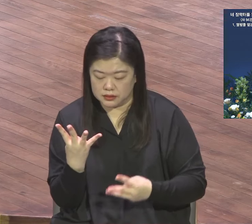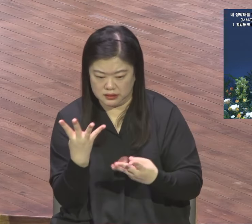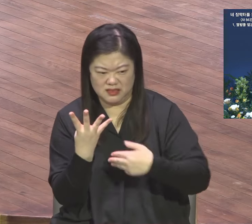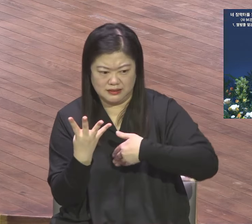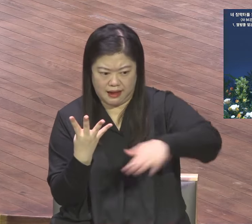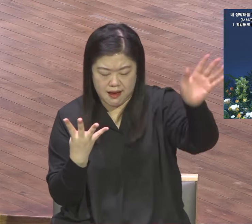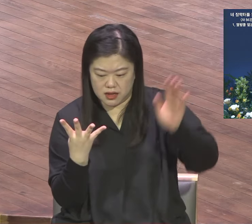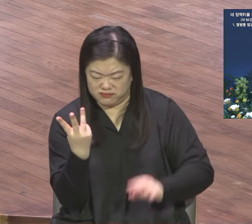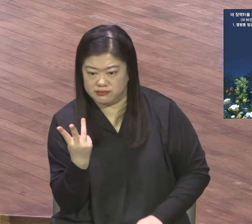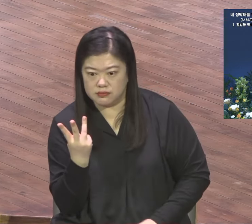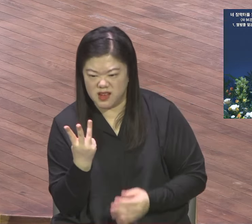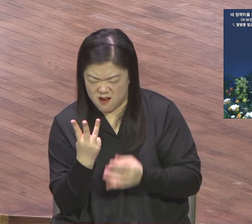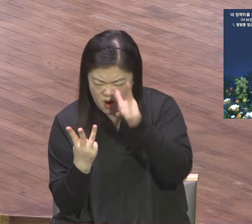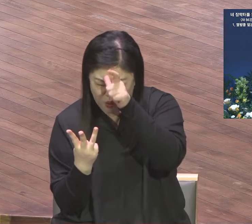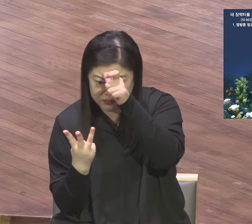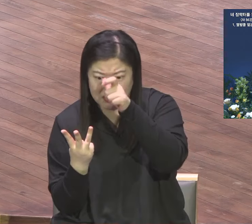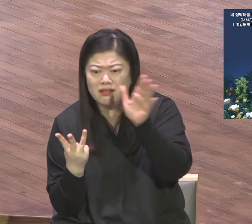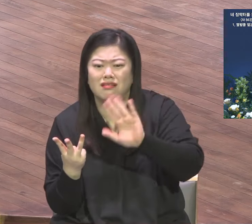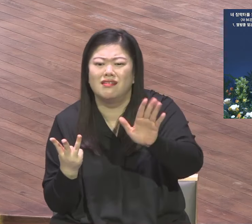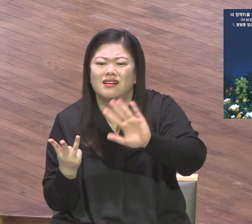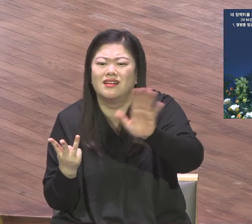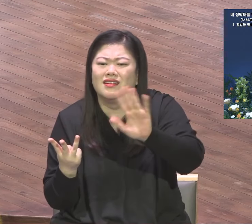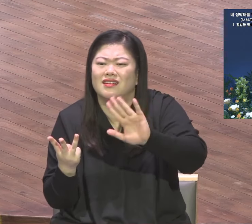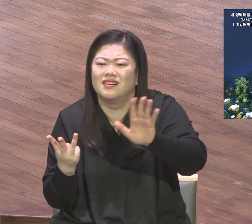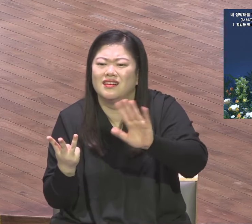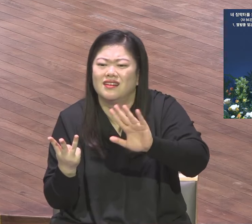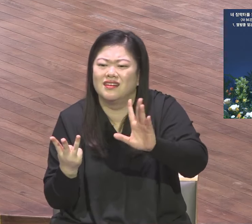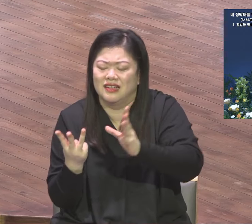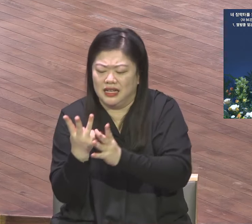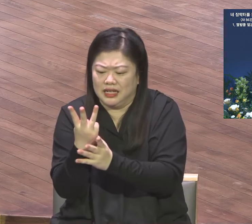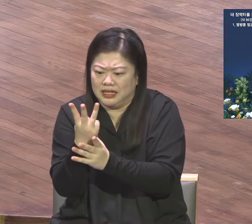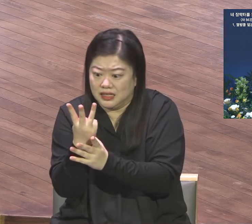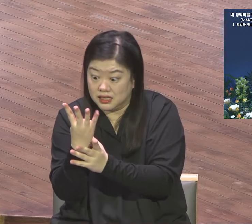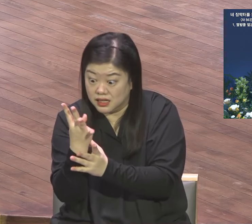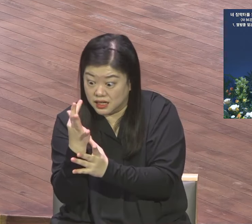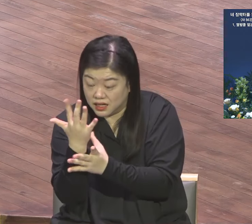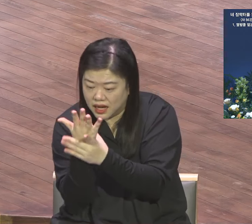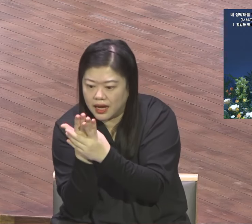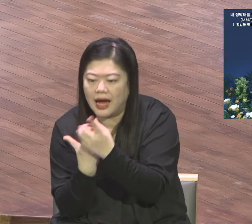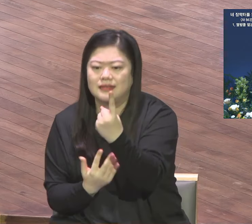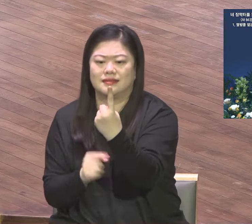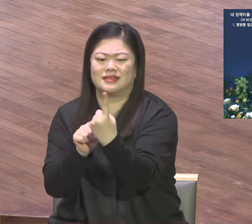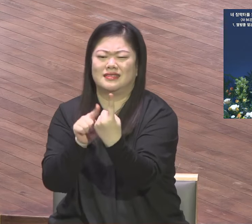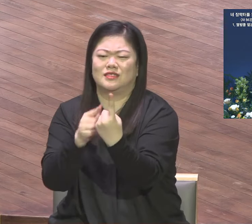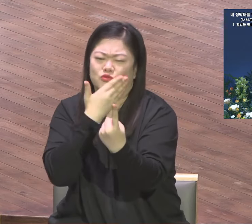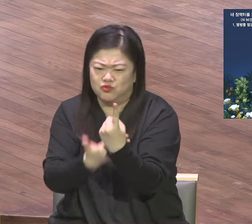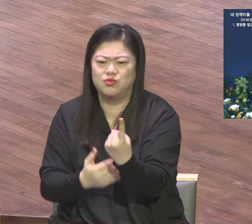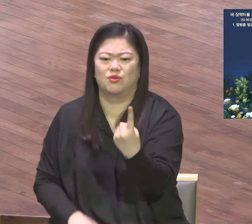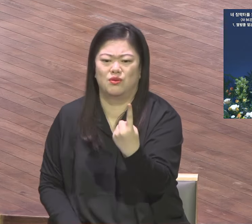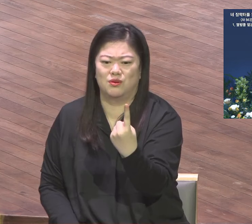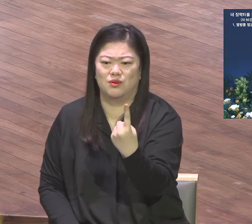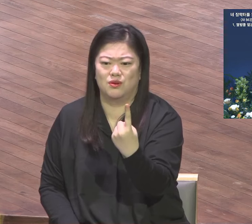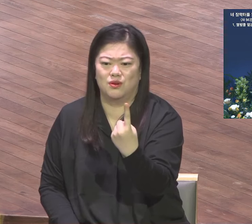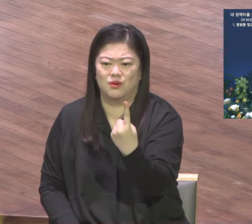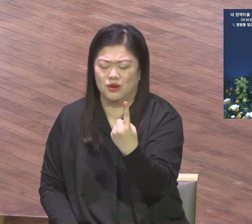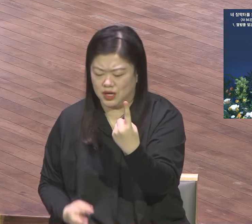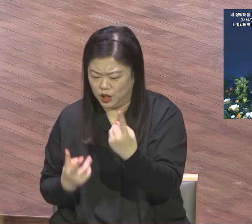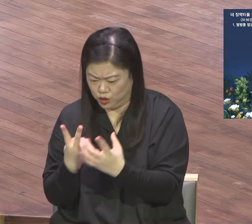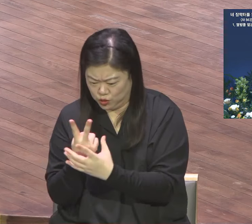그야말로 원팀 원팀 원팀이 중요합니다. 나와 둘이든 셋이든 넷이든 한 팀을 이루어라.